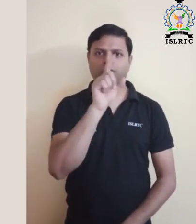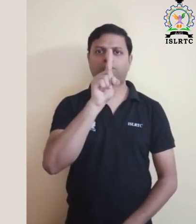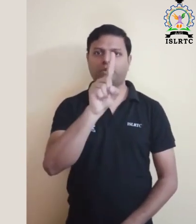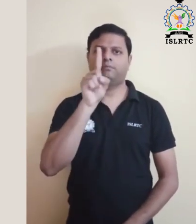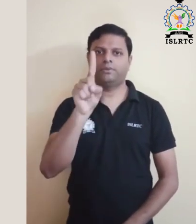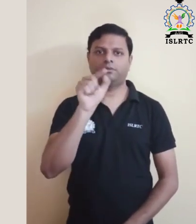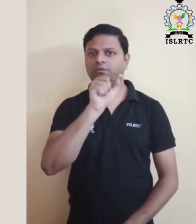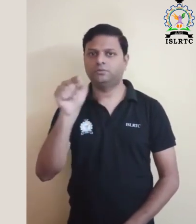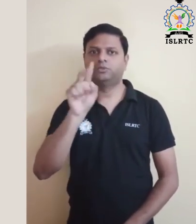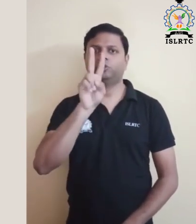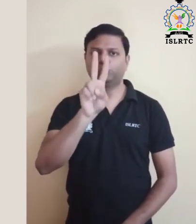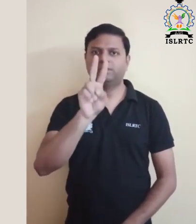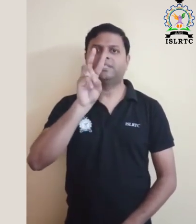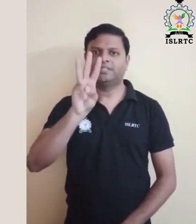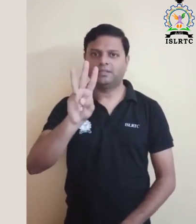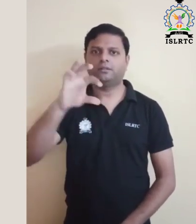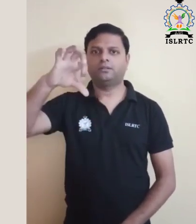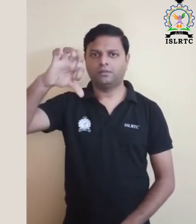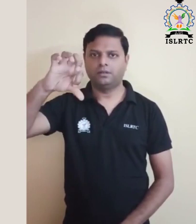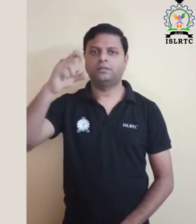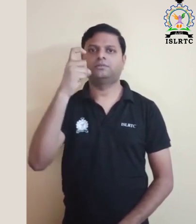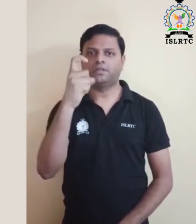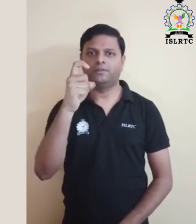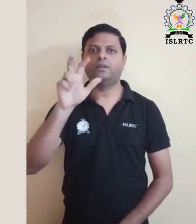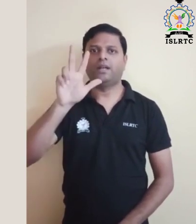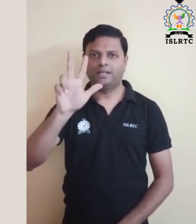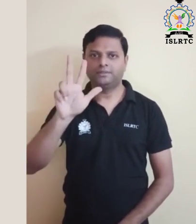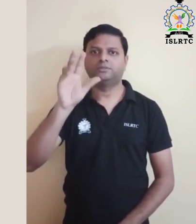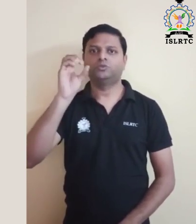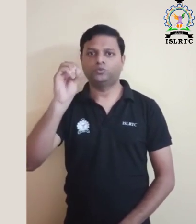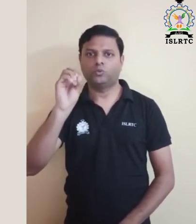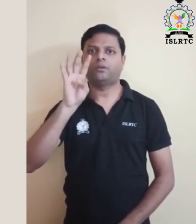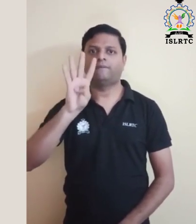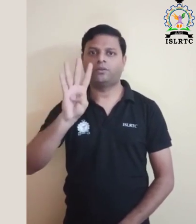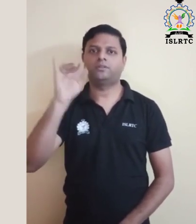एक एक दो तीन नो साथ आट जीरो चार छे